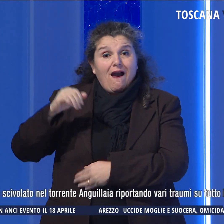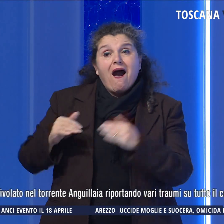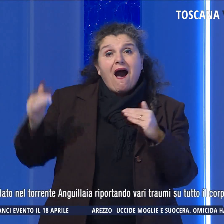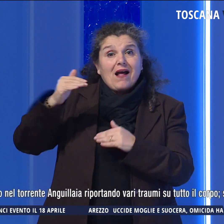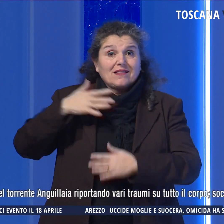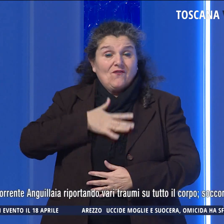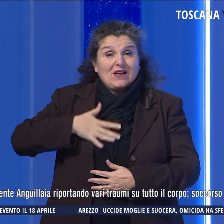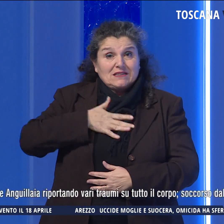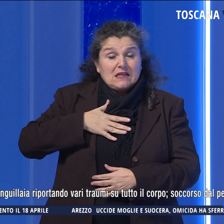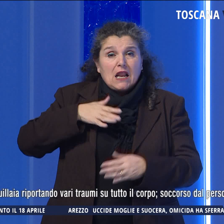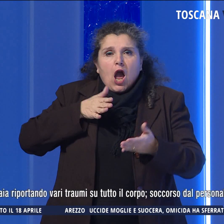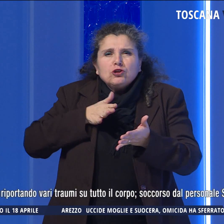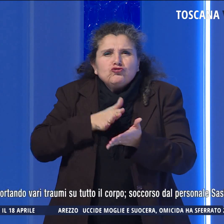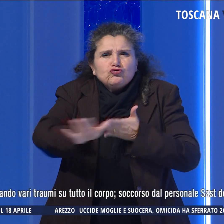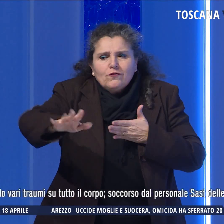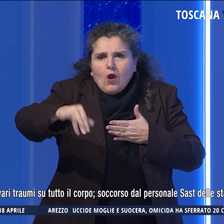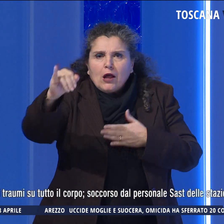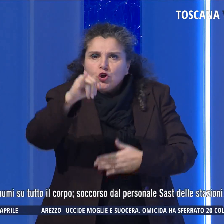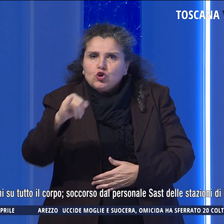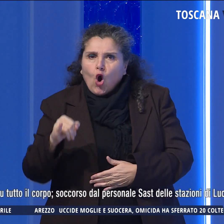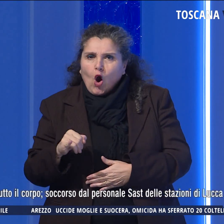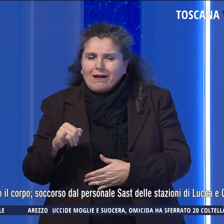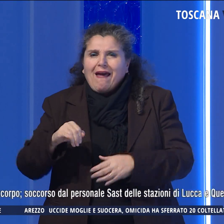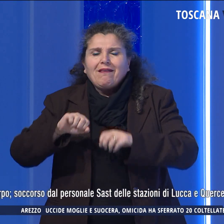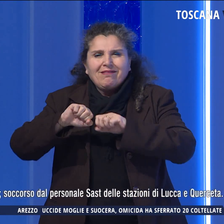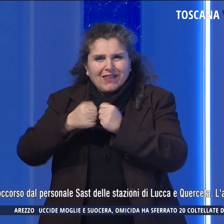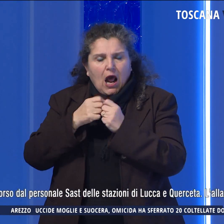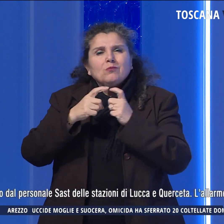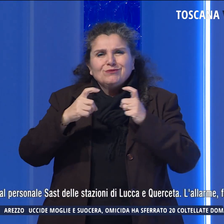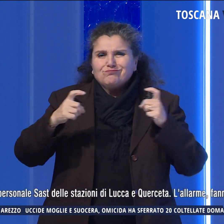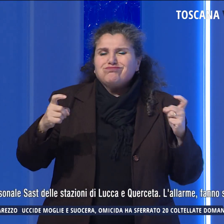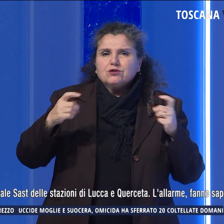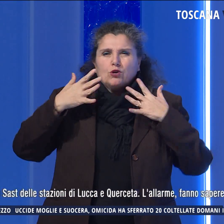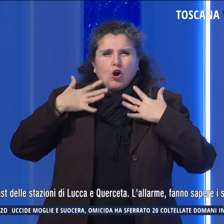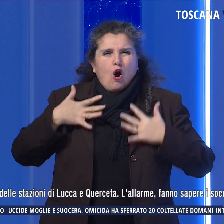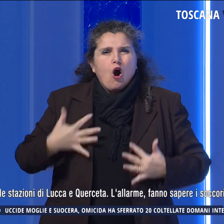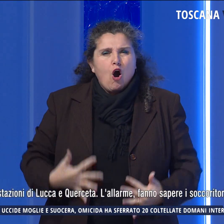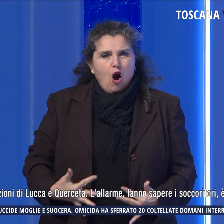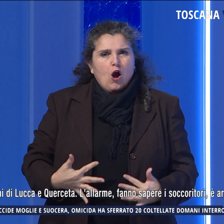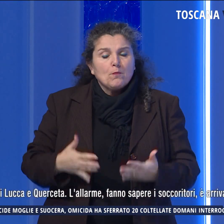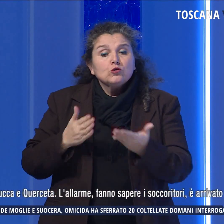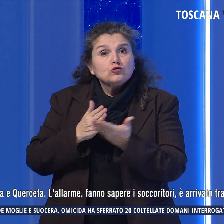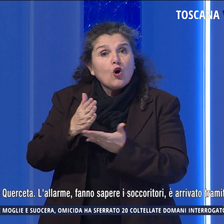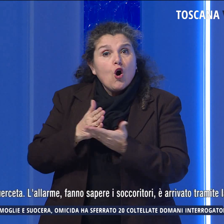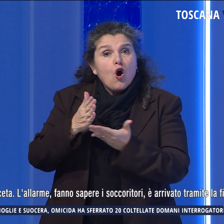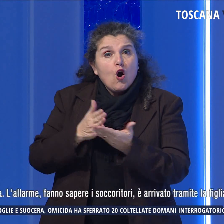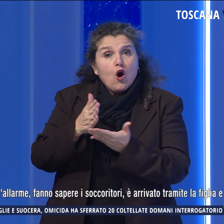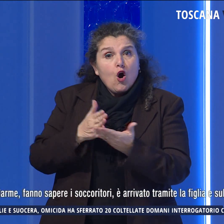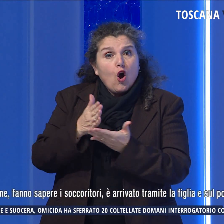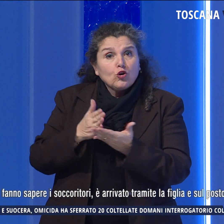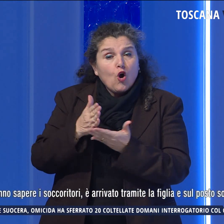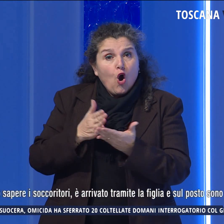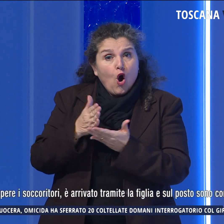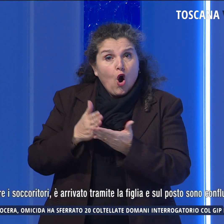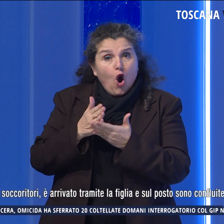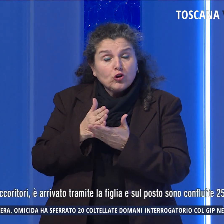è scivolato nel torrente, riportando vari traumi su tutto il corpo. Soccorso dal personale del